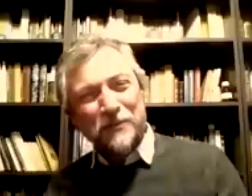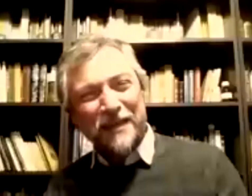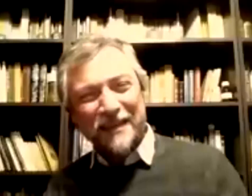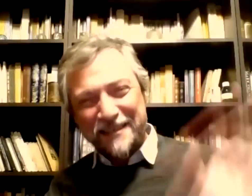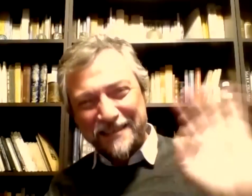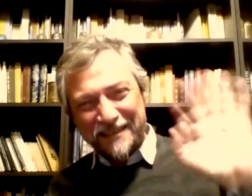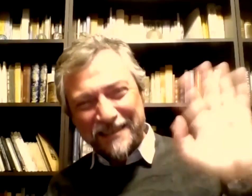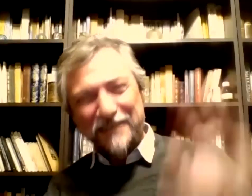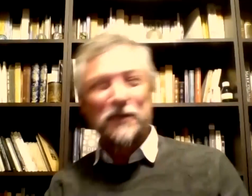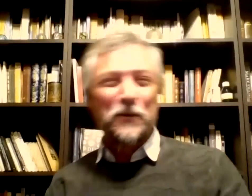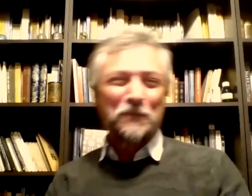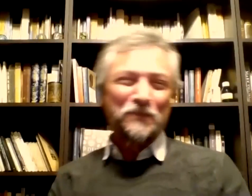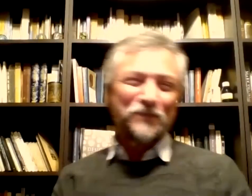gracias y los saludos